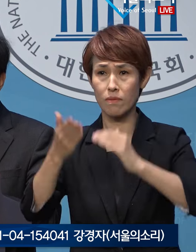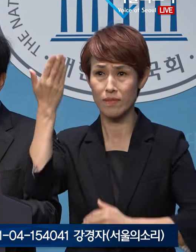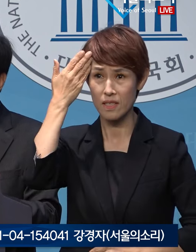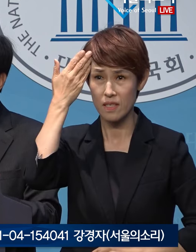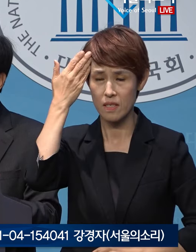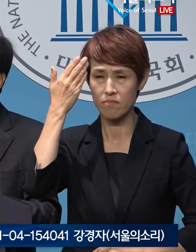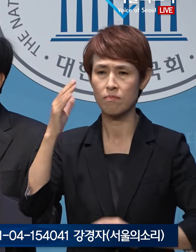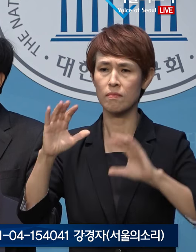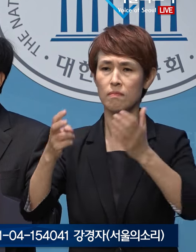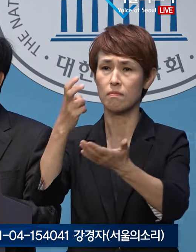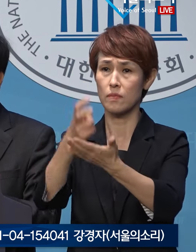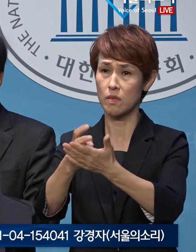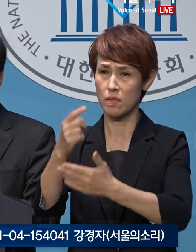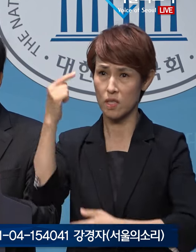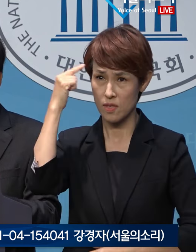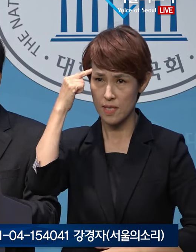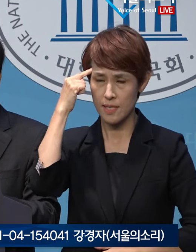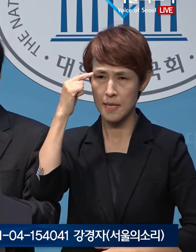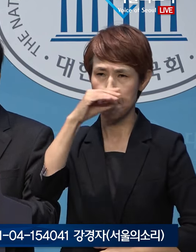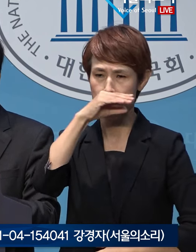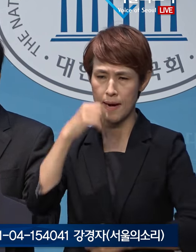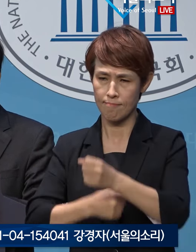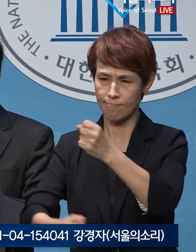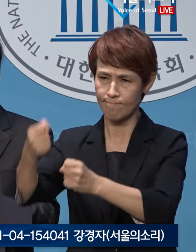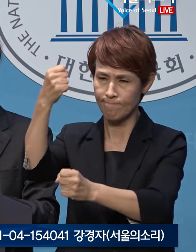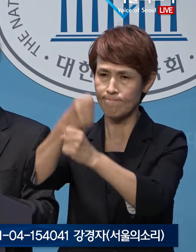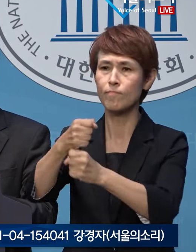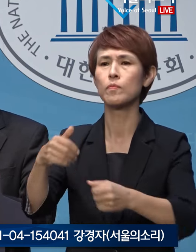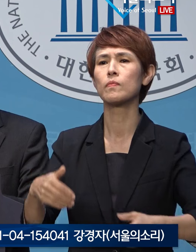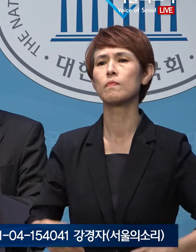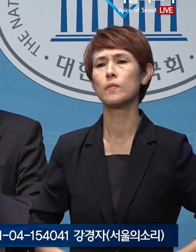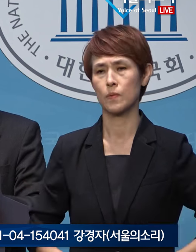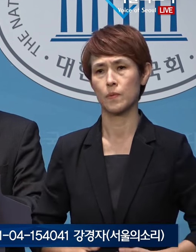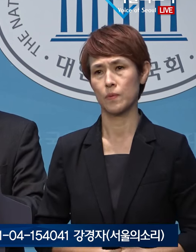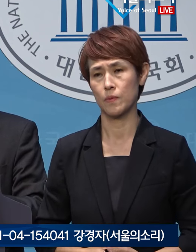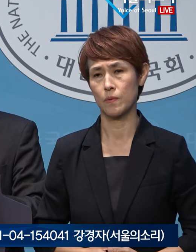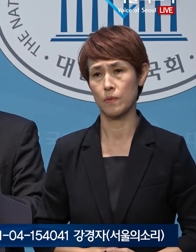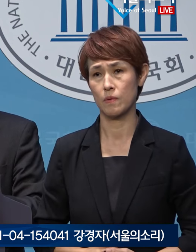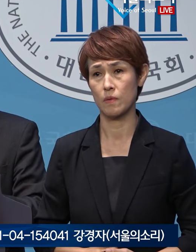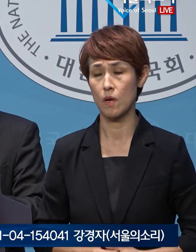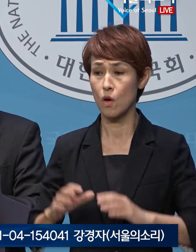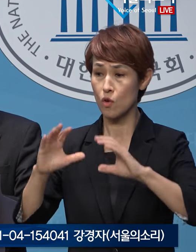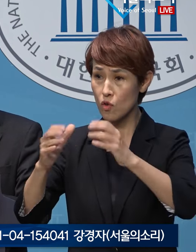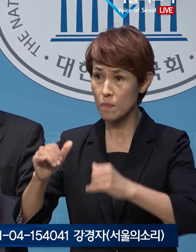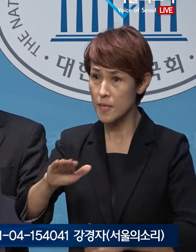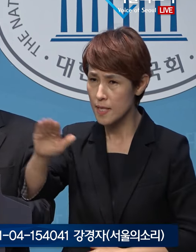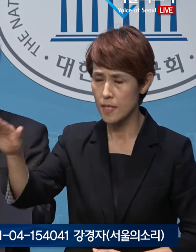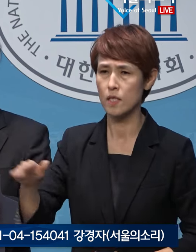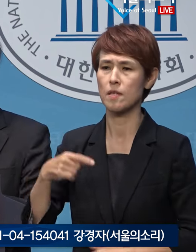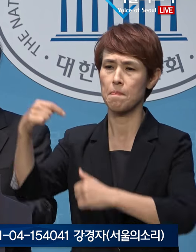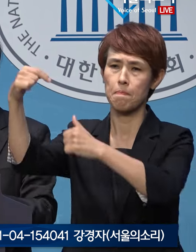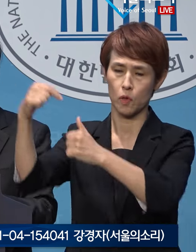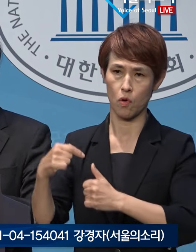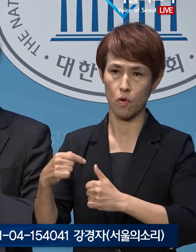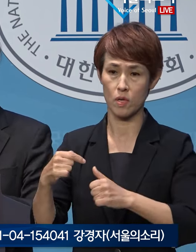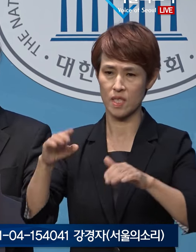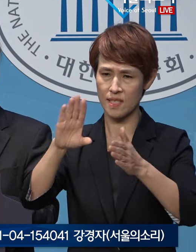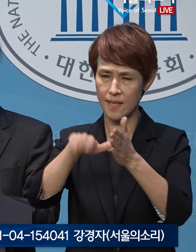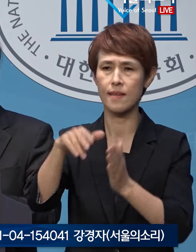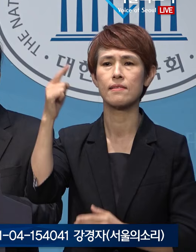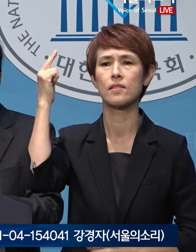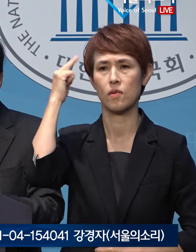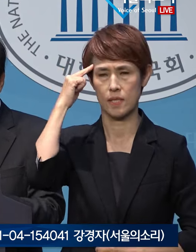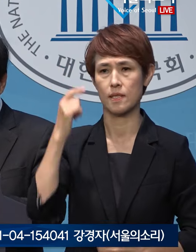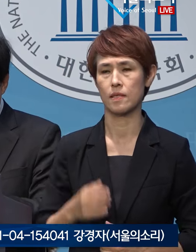헌법정신을 바르게 회복시켜야 할 때입니다. 이것이 국민의 명령이자 시대정신입니다.